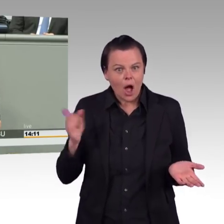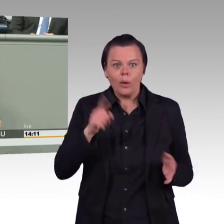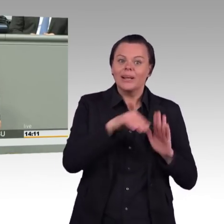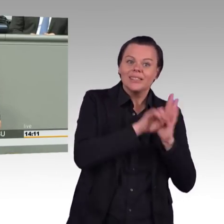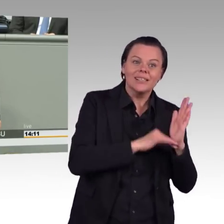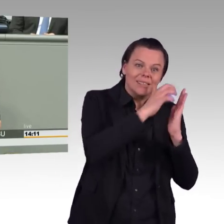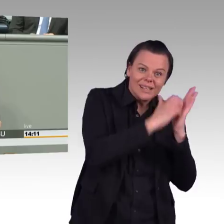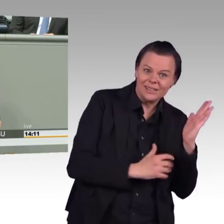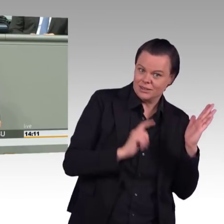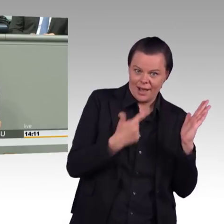etwas merkt.